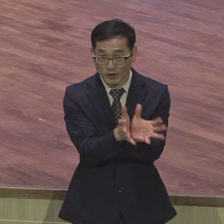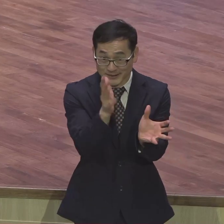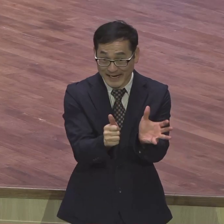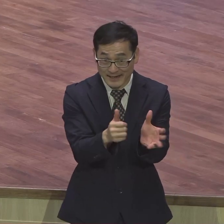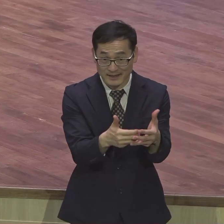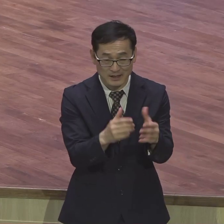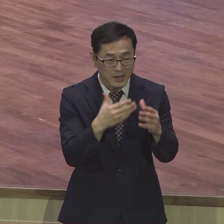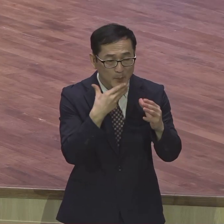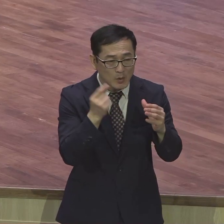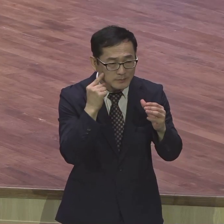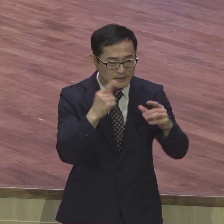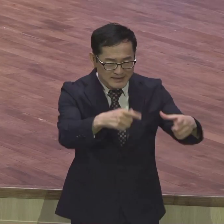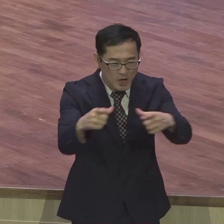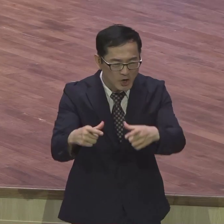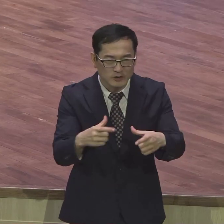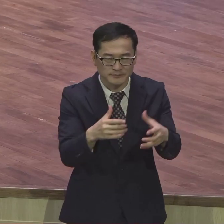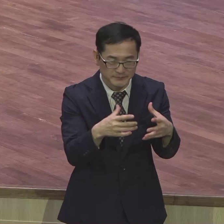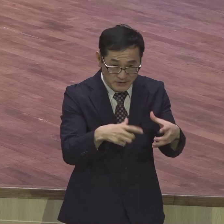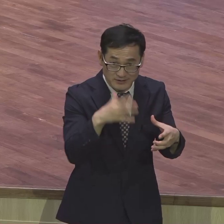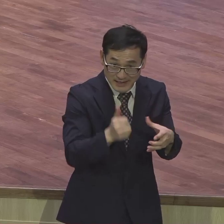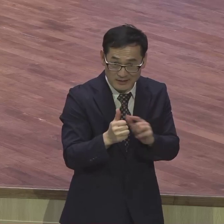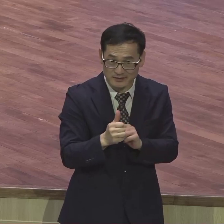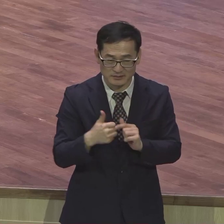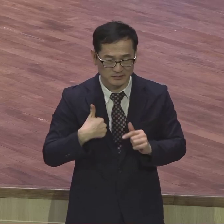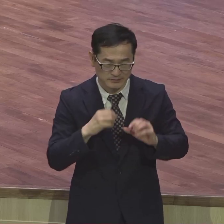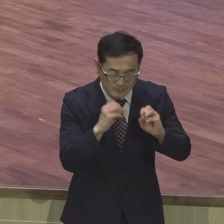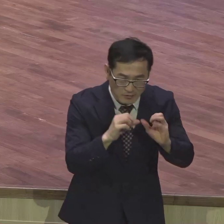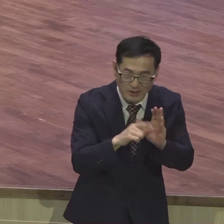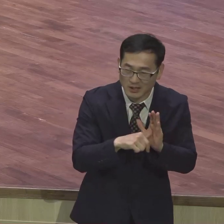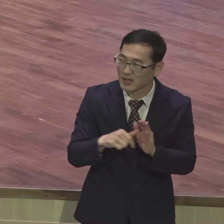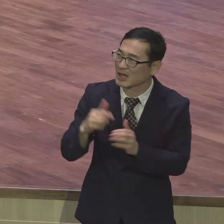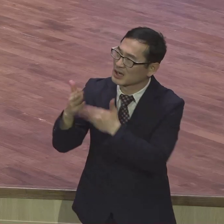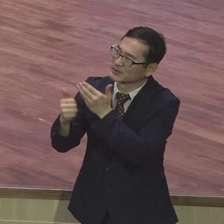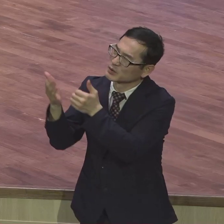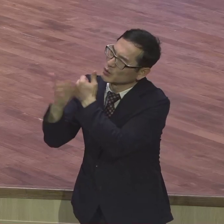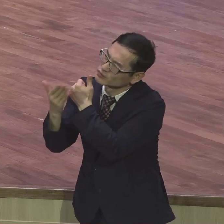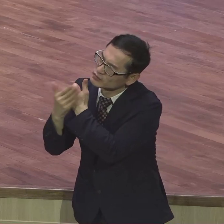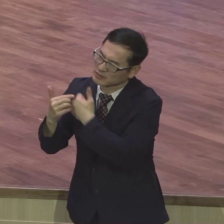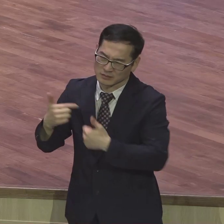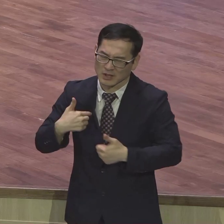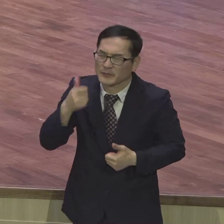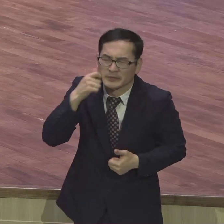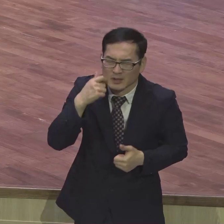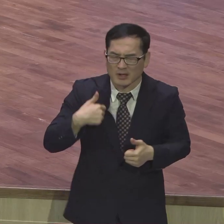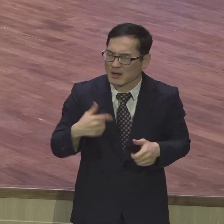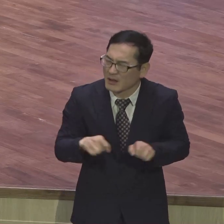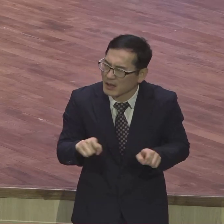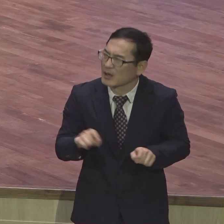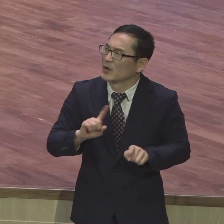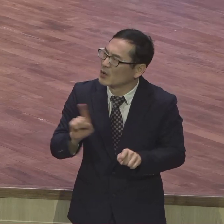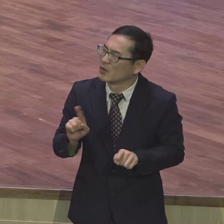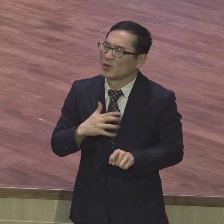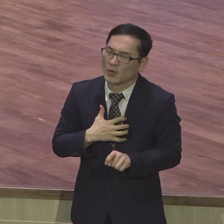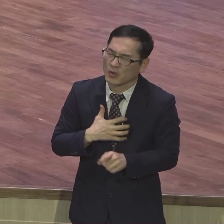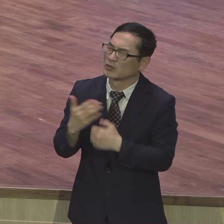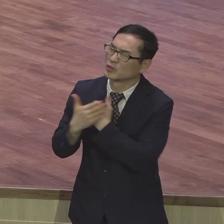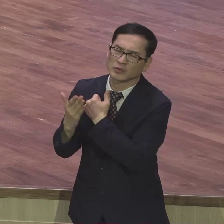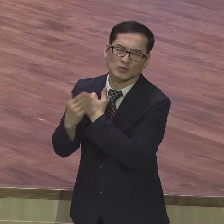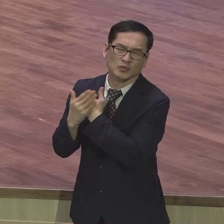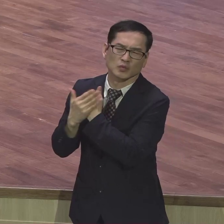할지라도 하나님 오늘 구역에 갑니다 하나님의 능력이 장점에 붙들려주시고 성령 충만 가지도 없으시고 꼭 해야 될 맘을 하게 하시고 내 입술에 하늘 군대를 동원해서